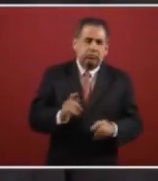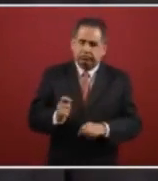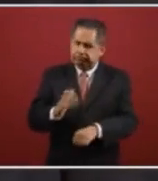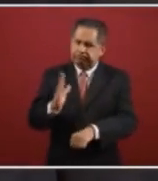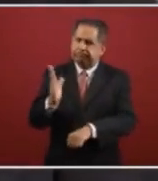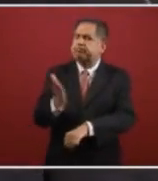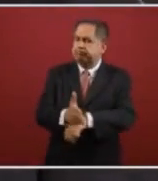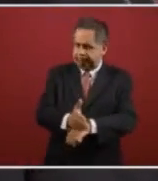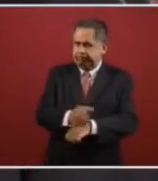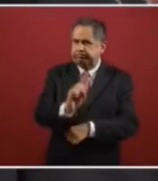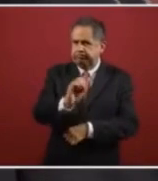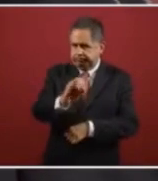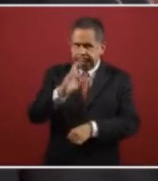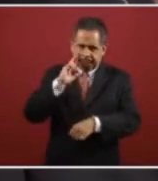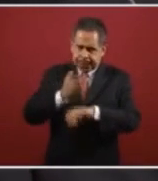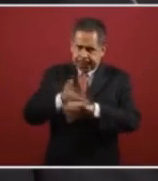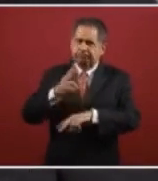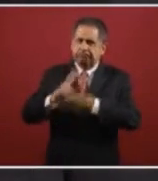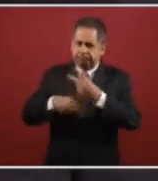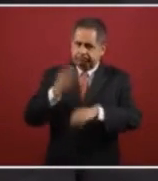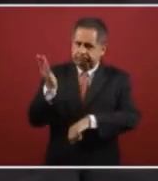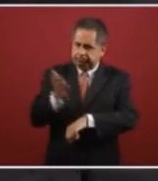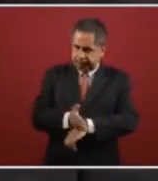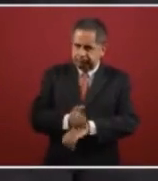que castigar a los responsables